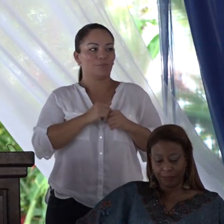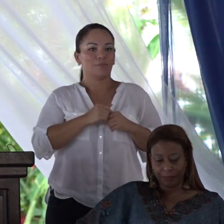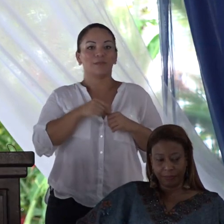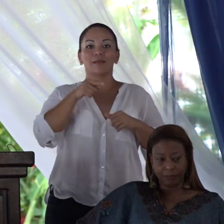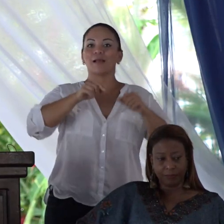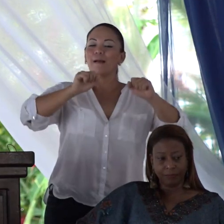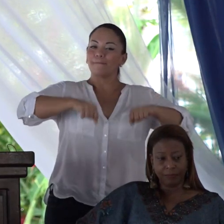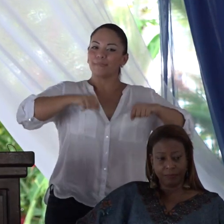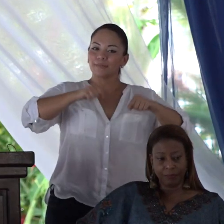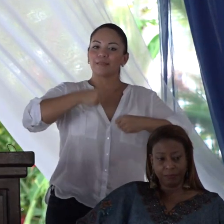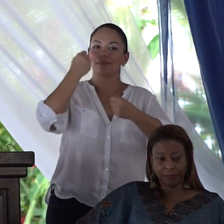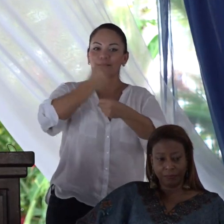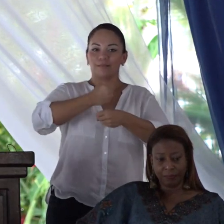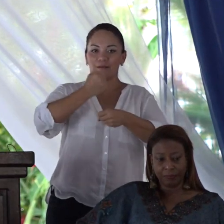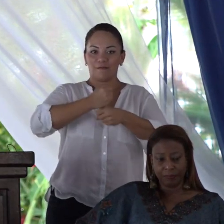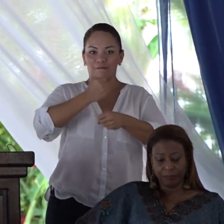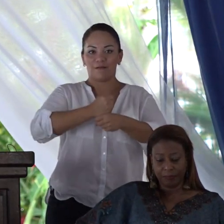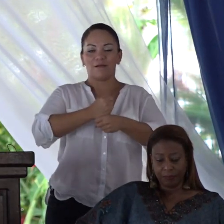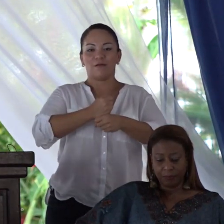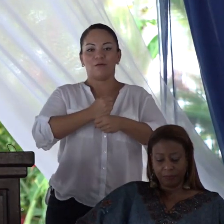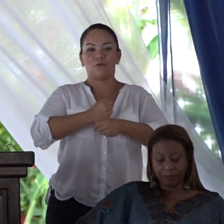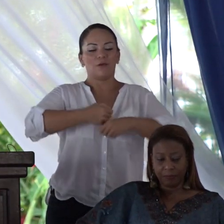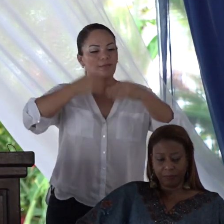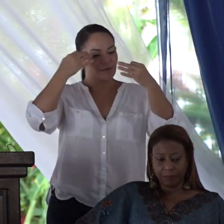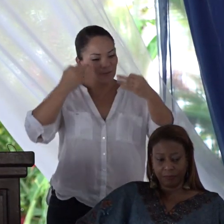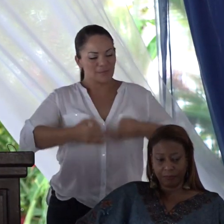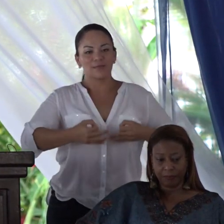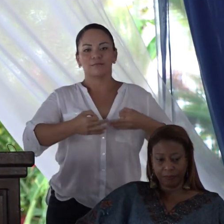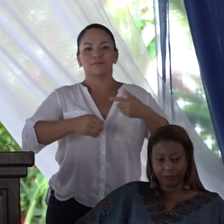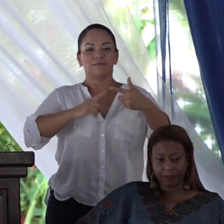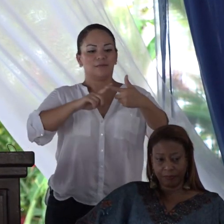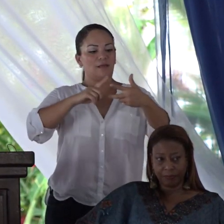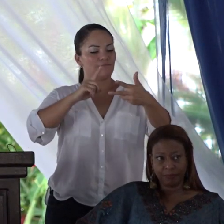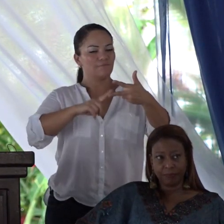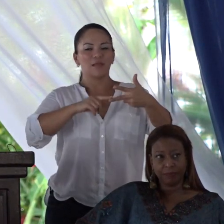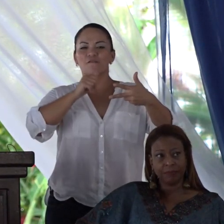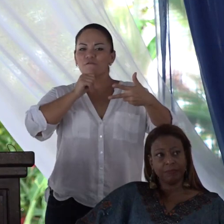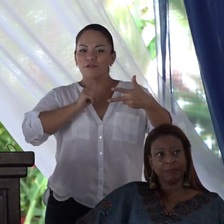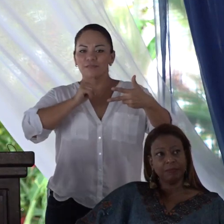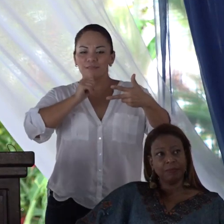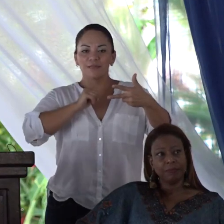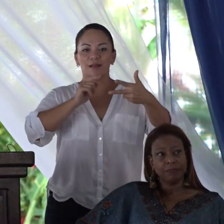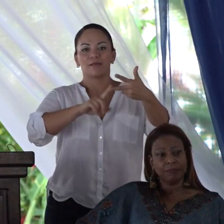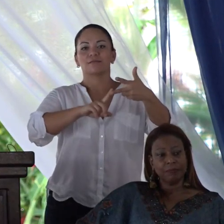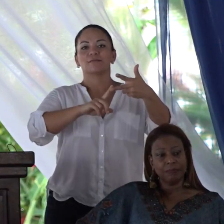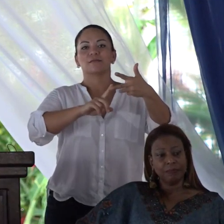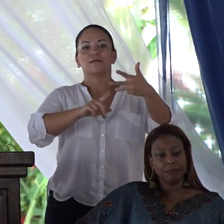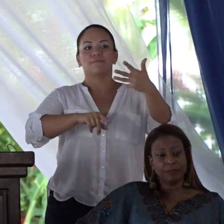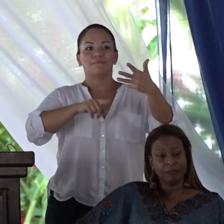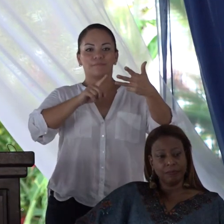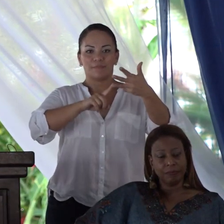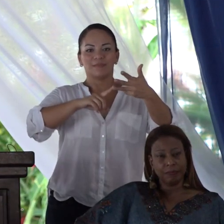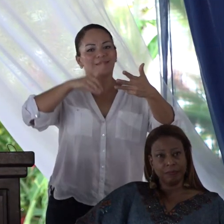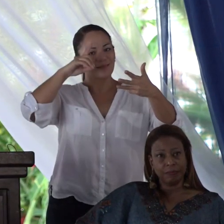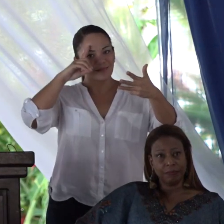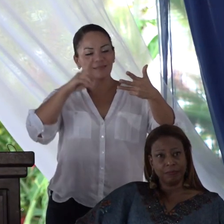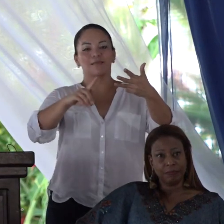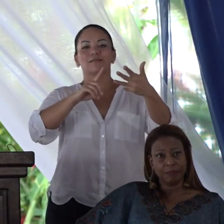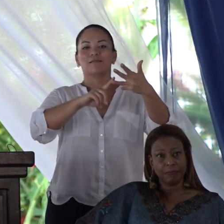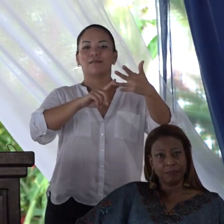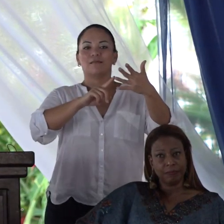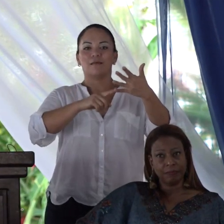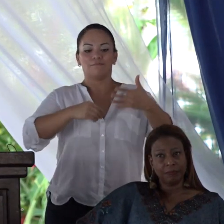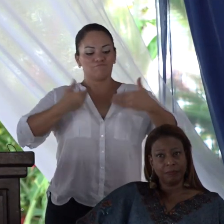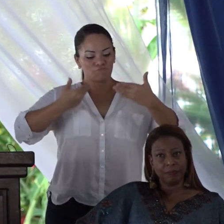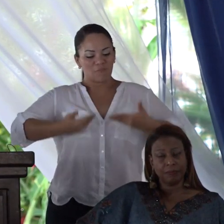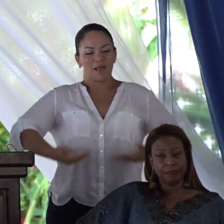capacidad de trabajo, la decencia, la resiliencia, la dignidad y la